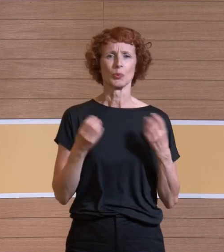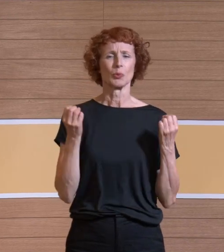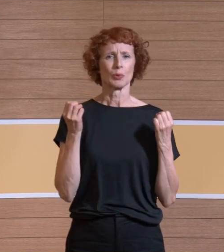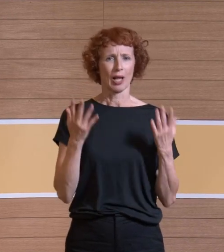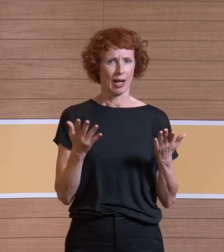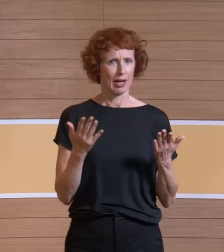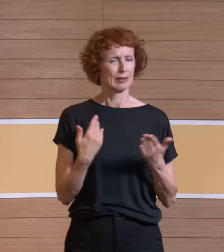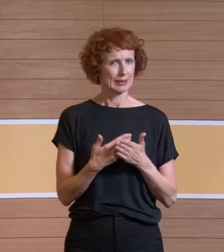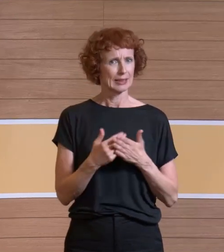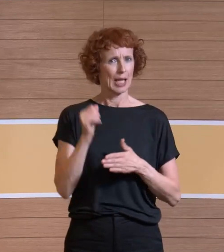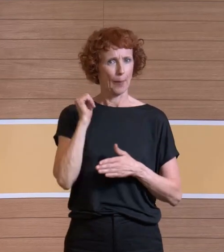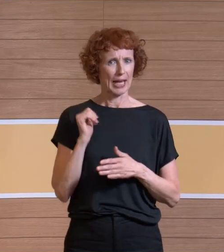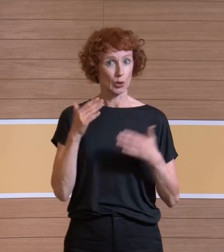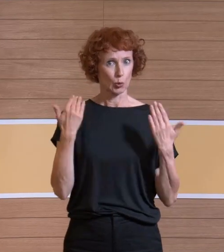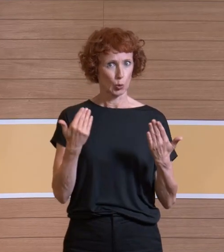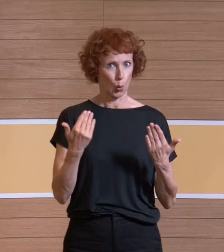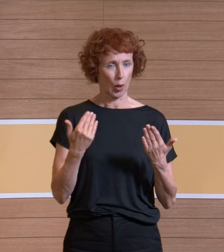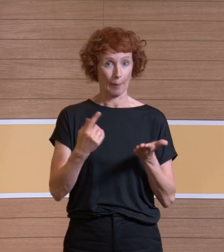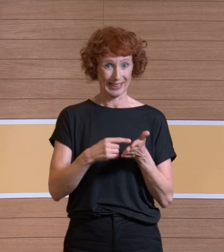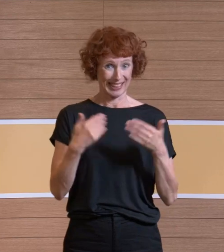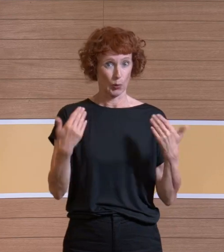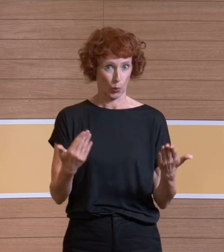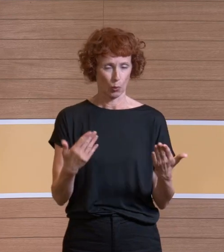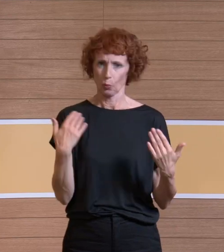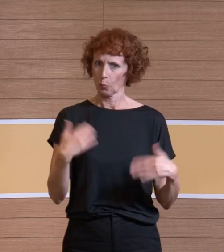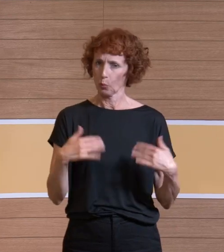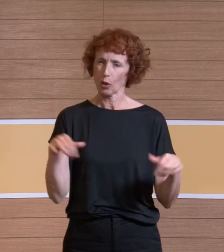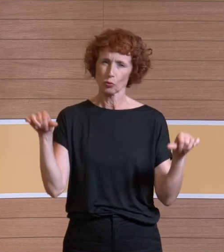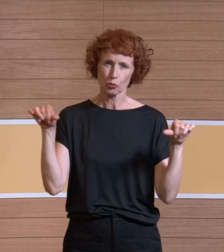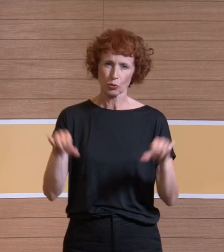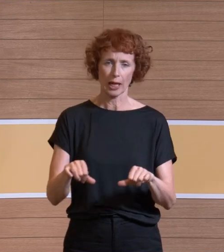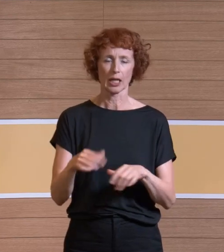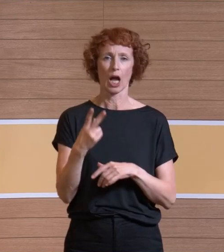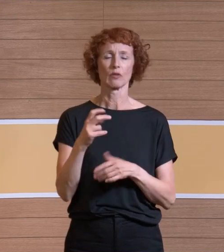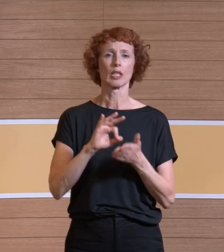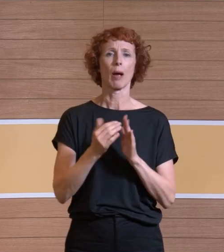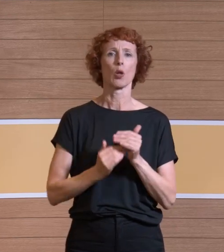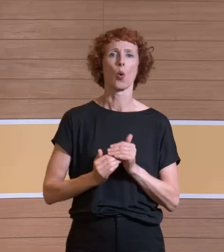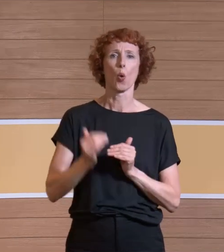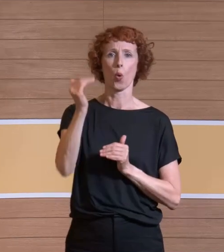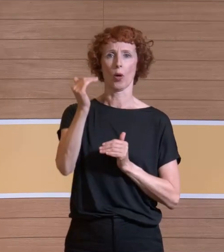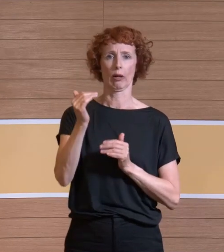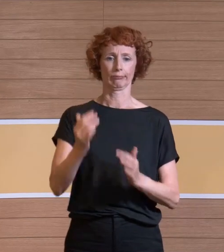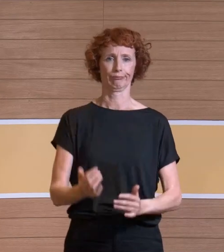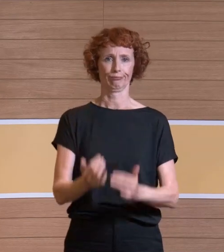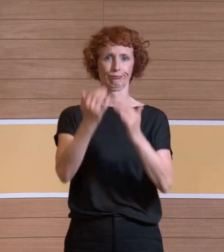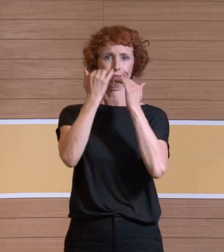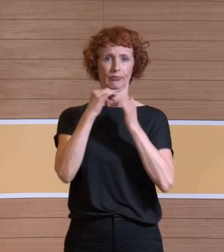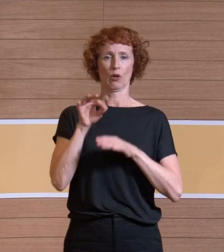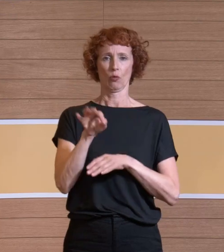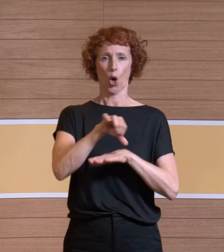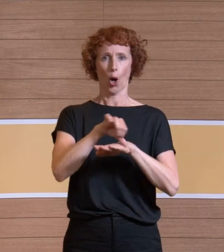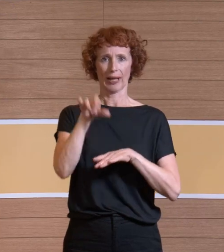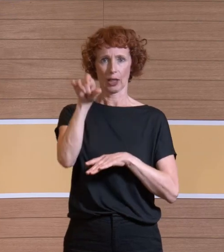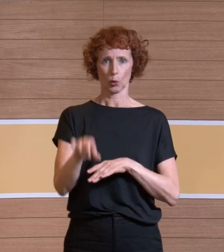dass die Belastung unter diesen Bedingungen wesentlich schlechter war. 20-fach höhere Exposition der Operateure unter diesem